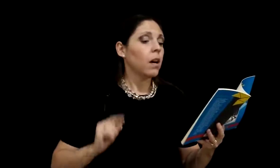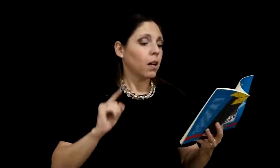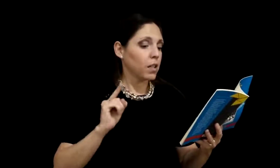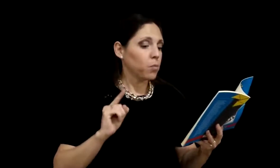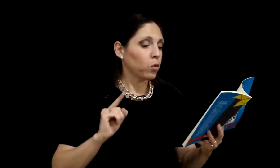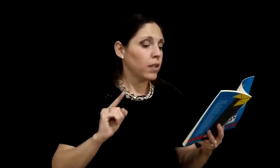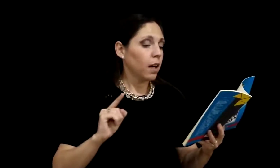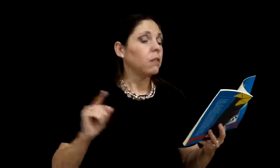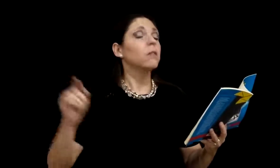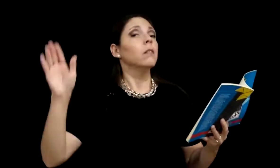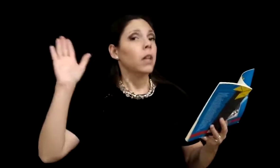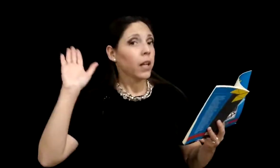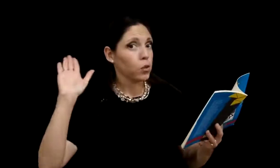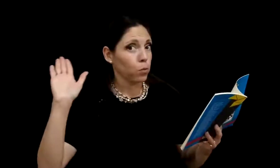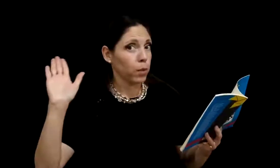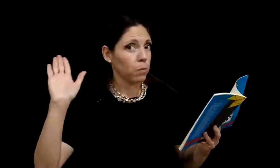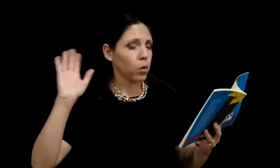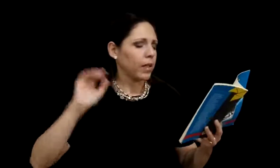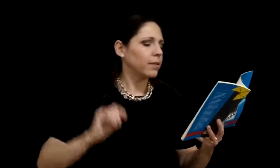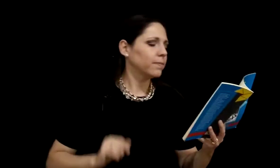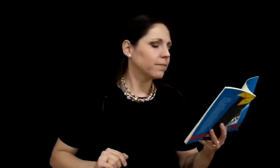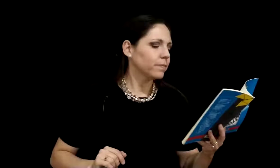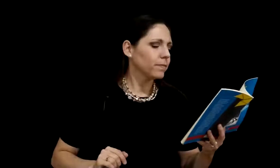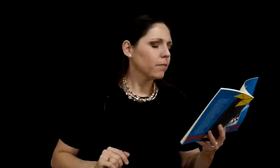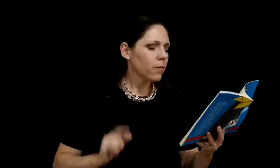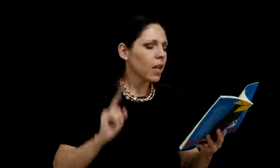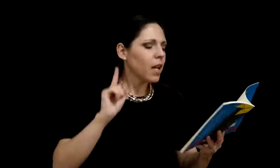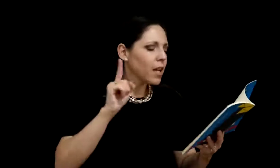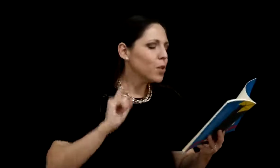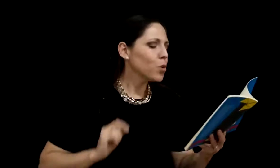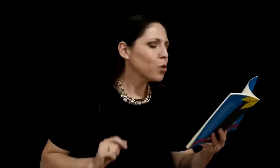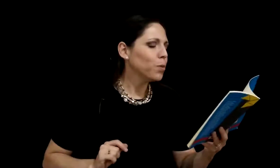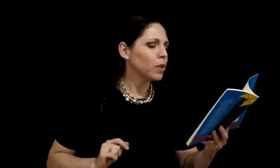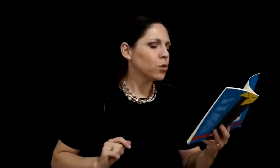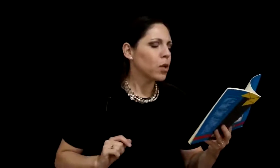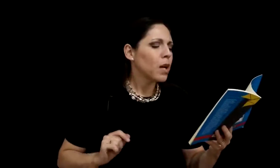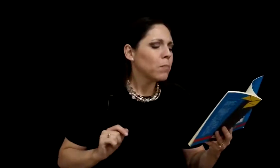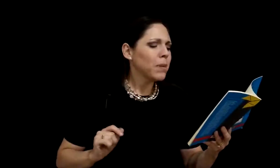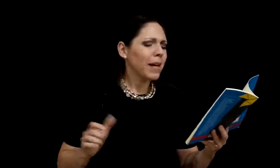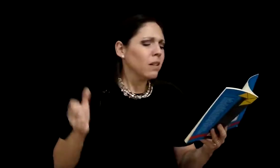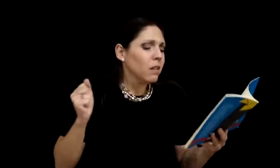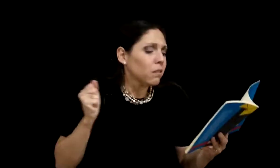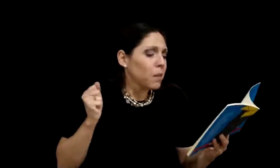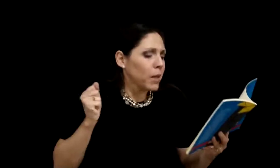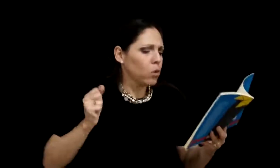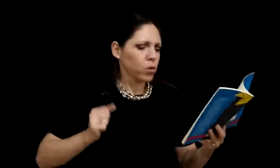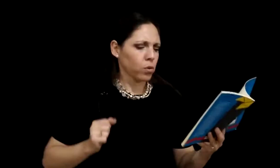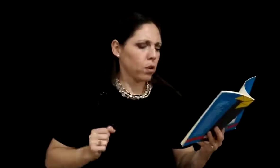respondía el supremo rey. Sus súbditos vivían temerosos